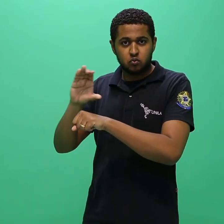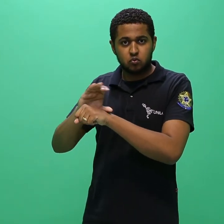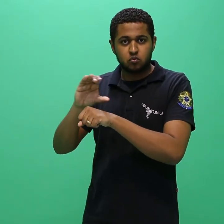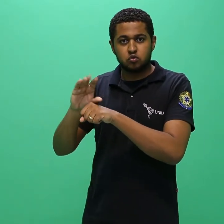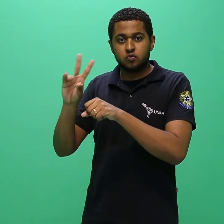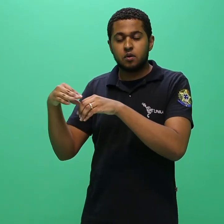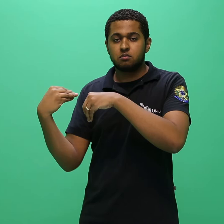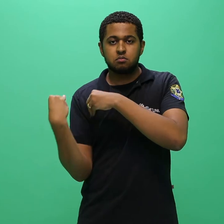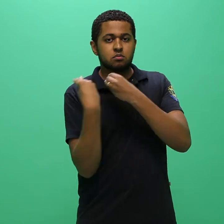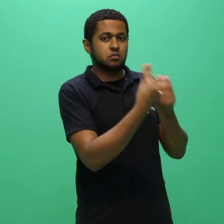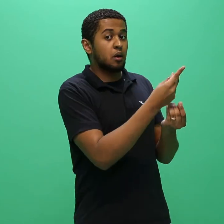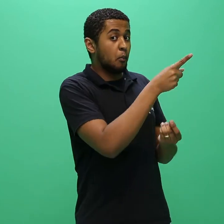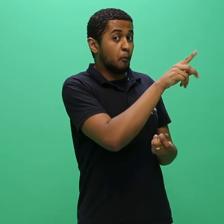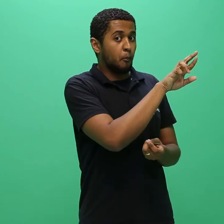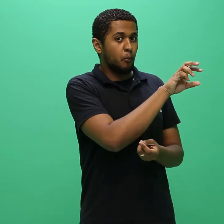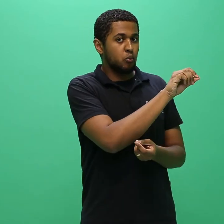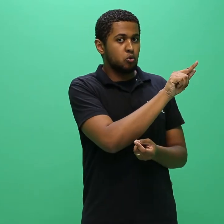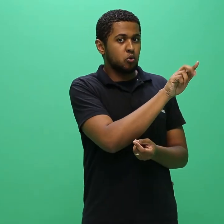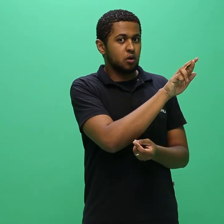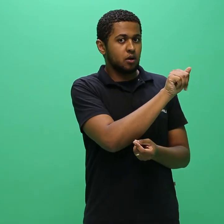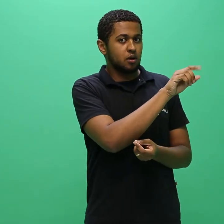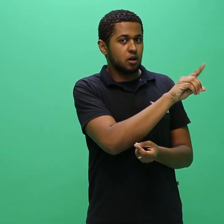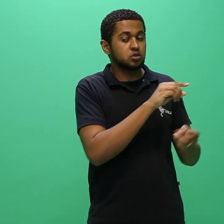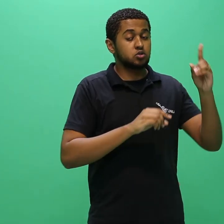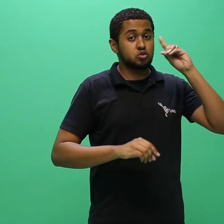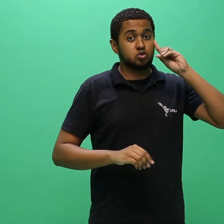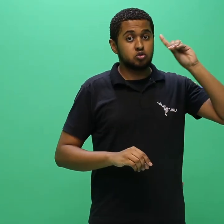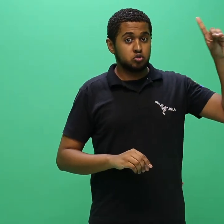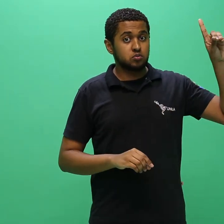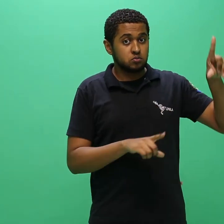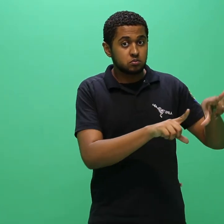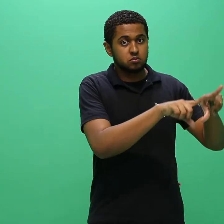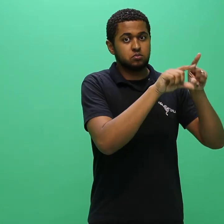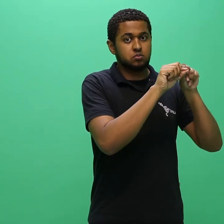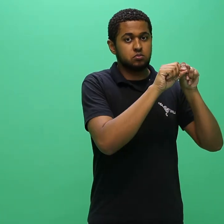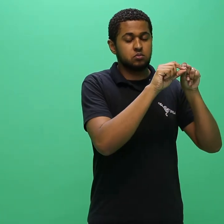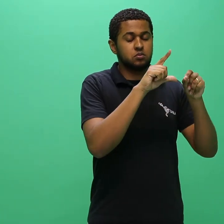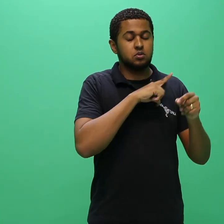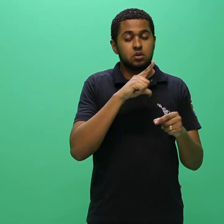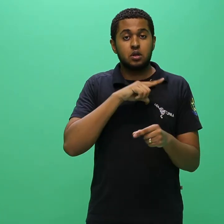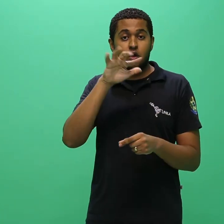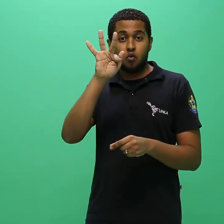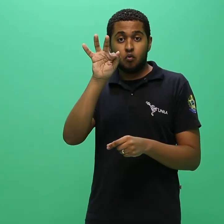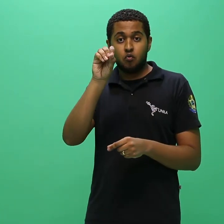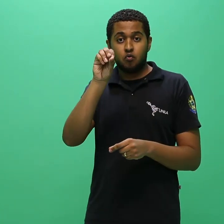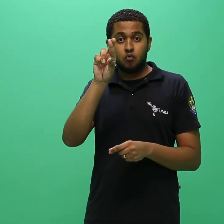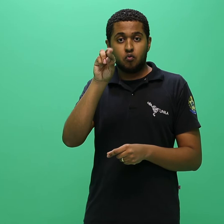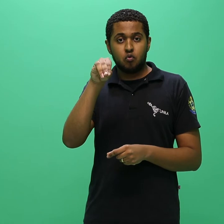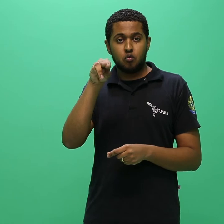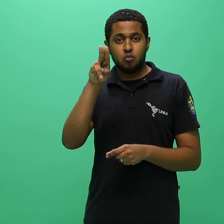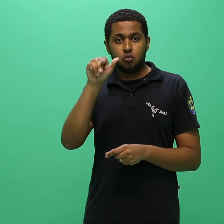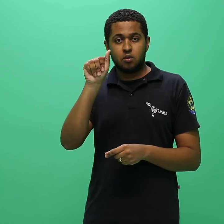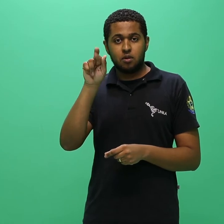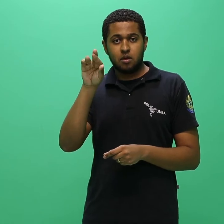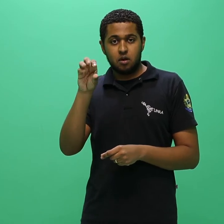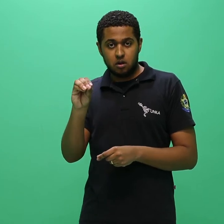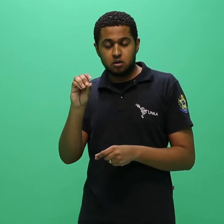encaminhará à Prograde em data estipulada o formulário padrão no qual